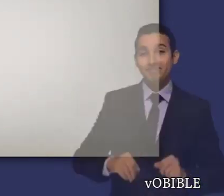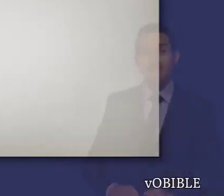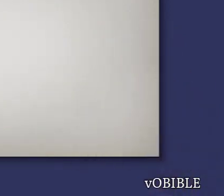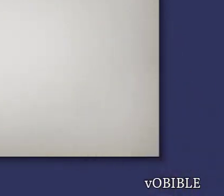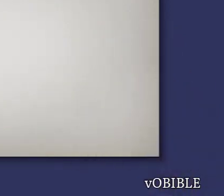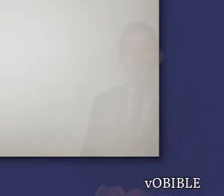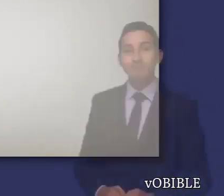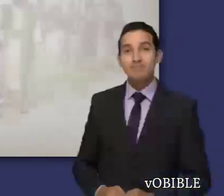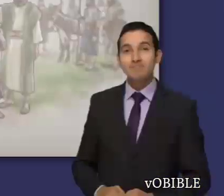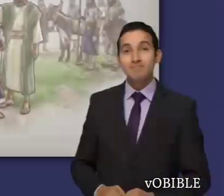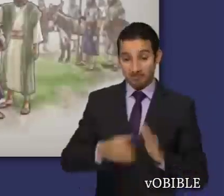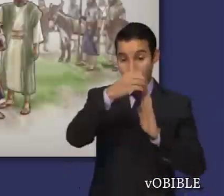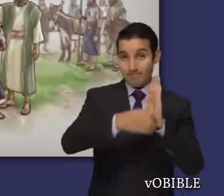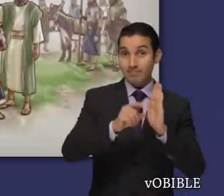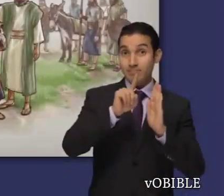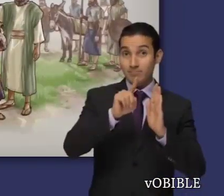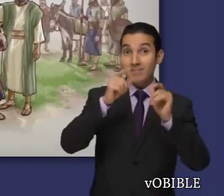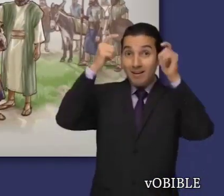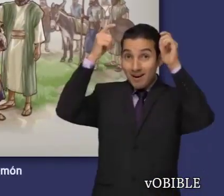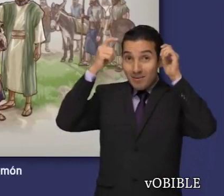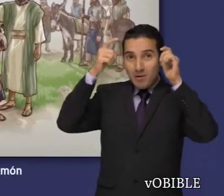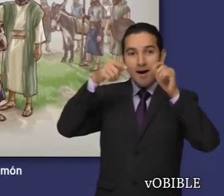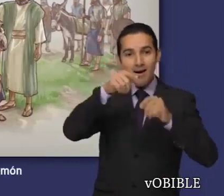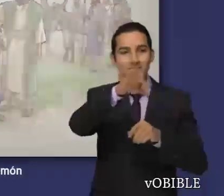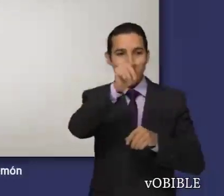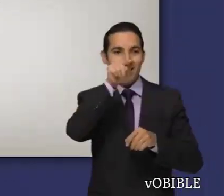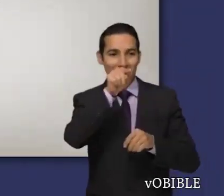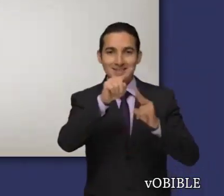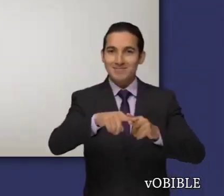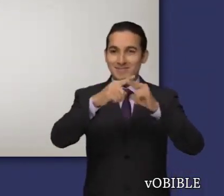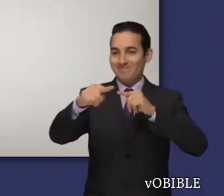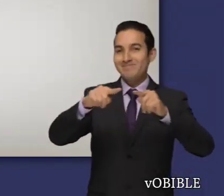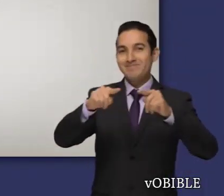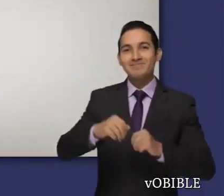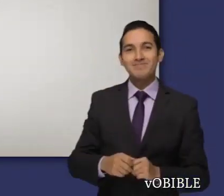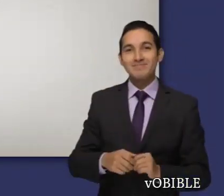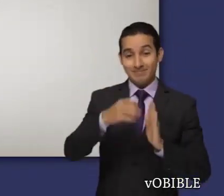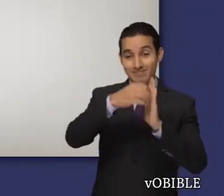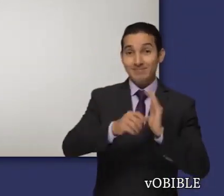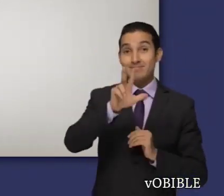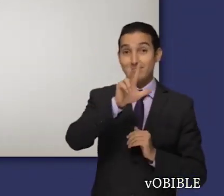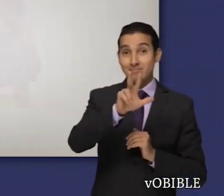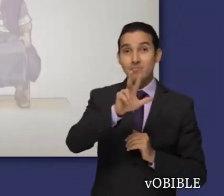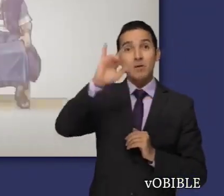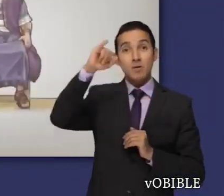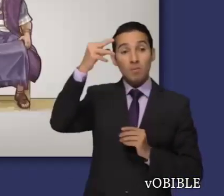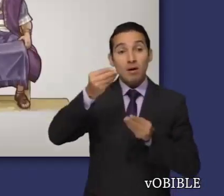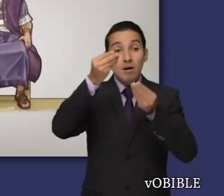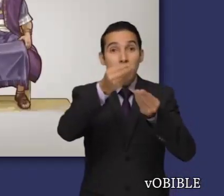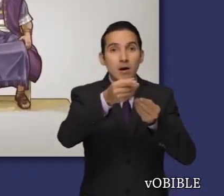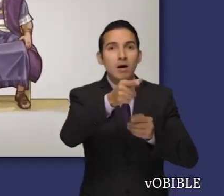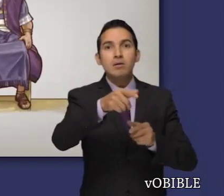En el capítulo 1, Salomón es ungido como rey. En el capítulo 3, Jehová le concede al rey